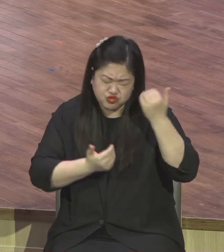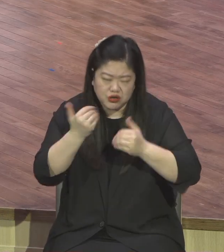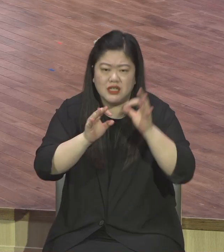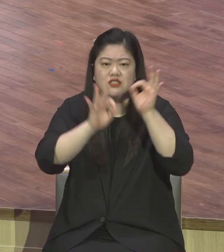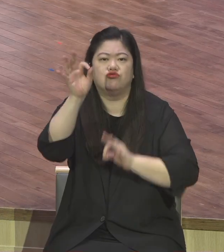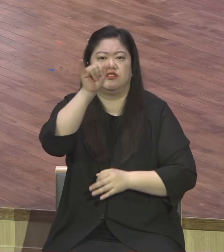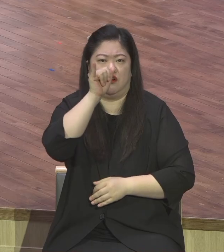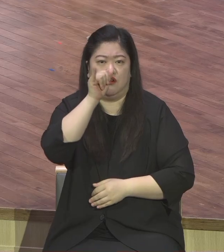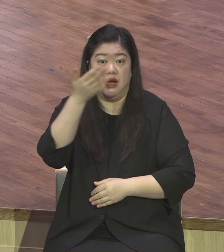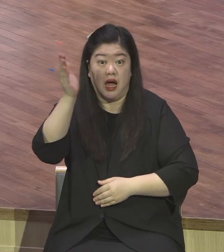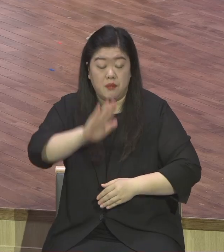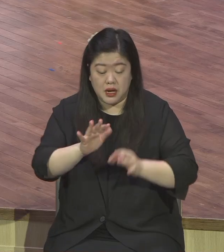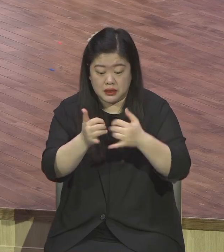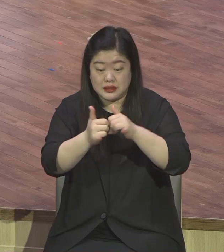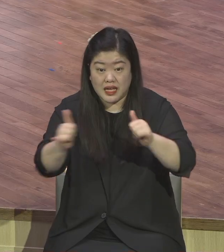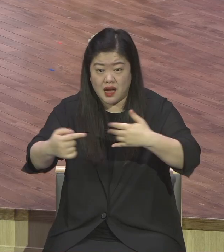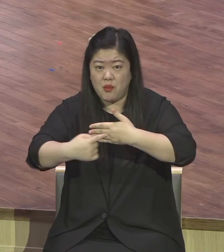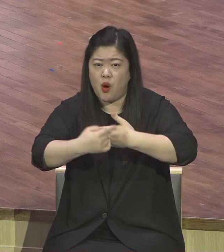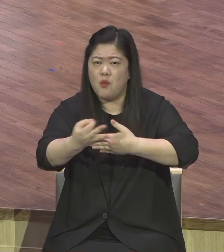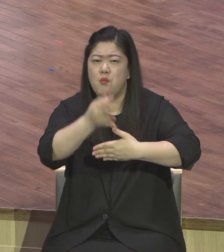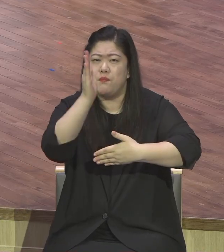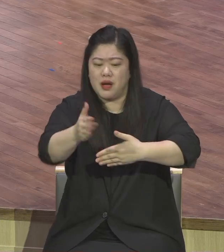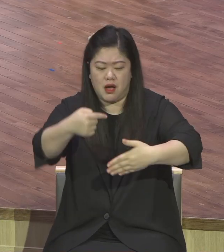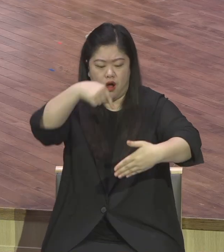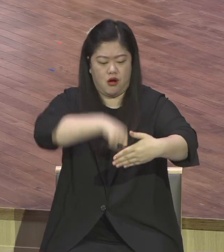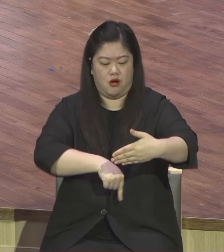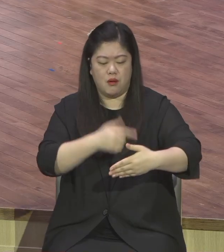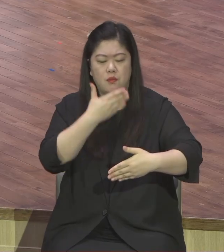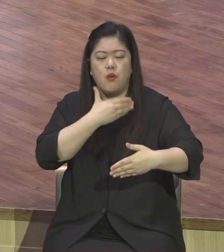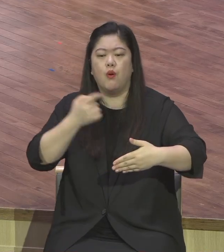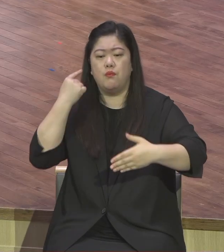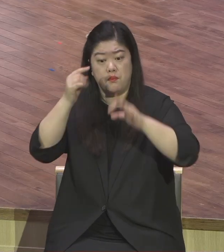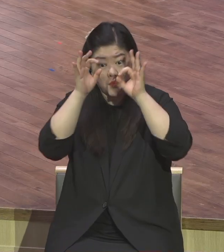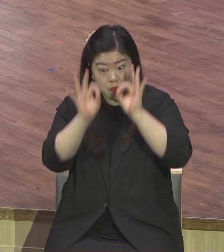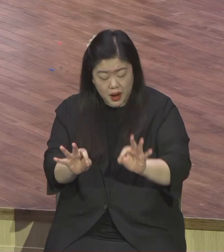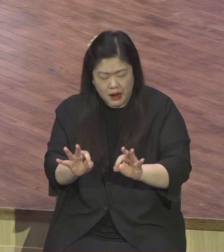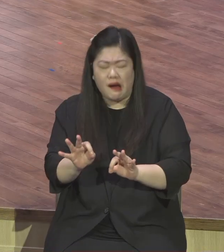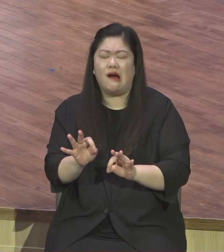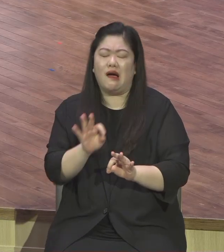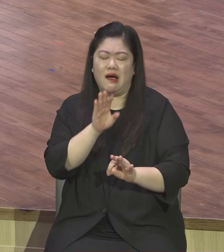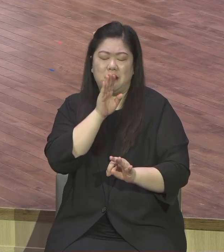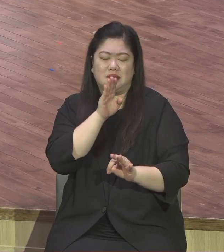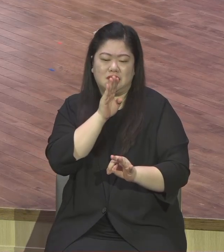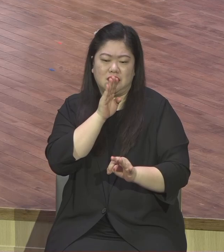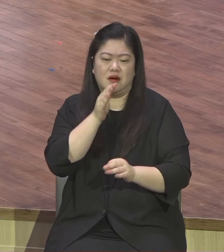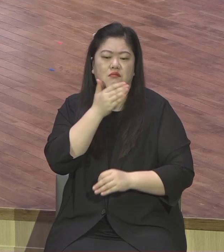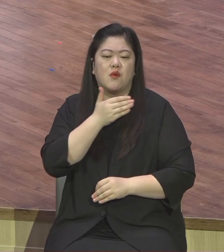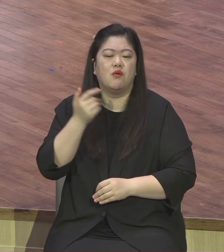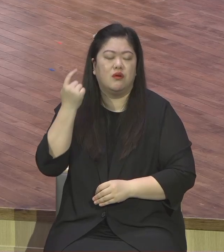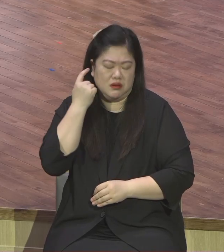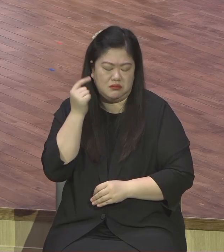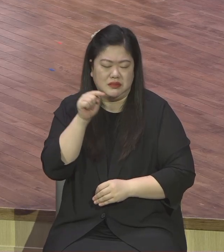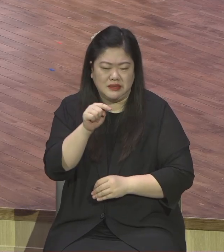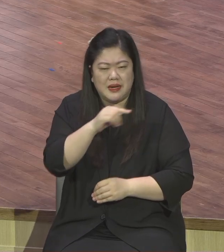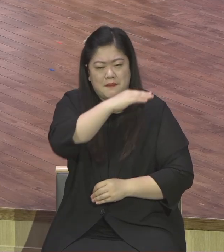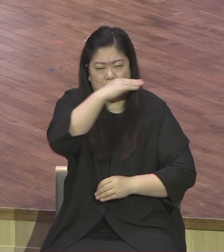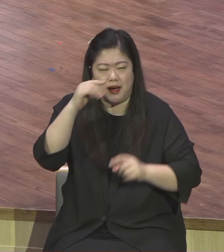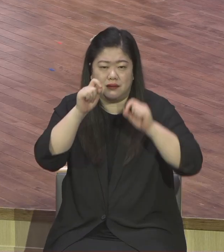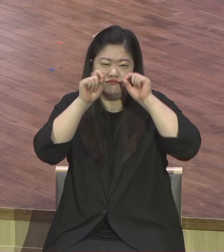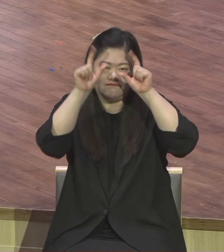영원으로의 초대를 받았기 때문에 이제는 감사가 있거나 삶 속에 들어가야 된다. 아멘. 특별히 이번